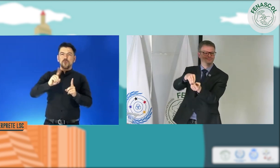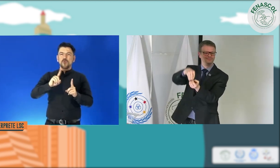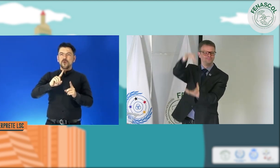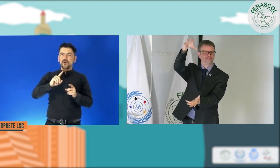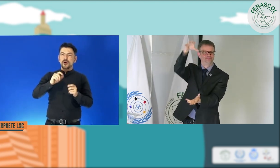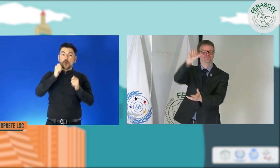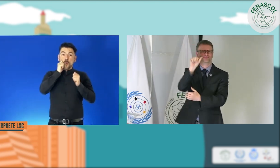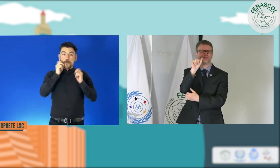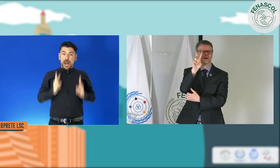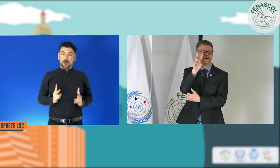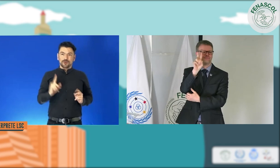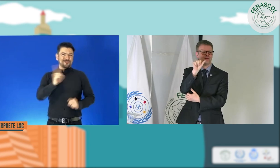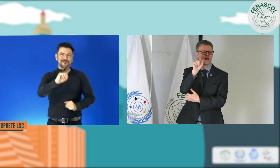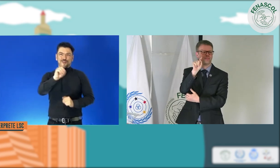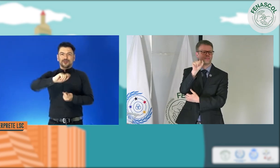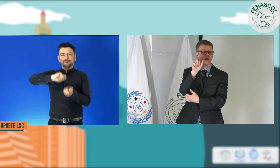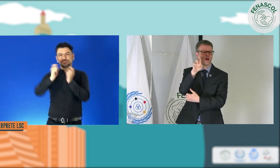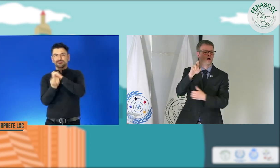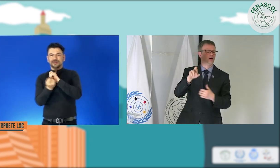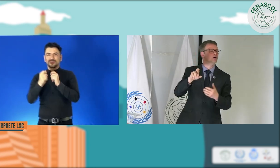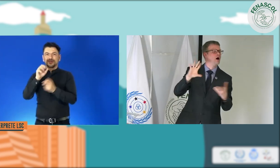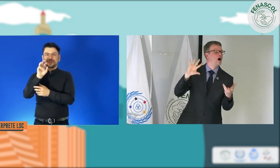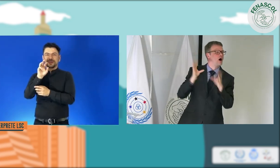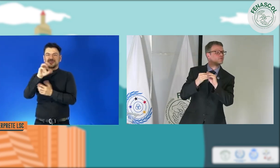necesariamente son humanos, sino avatares.